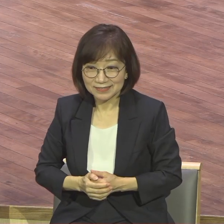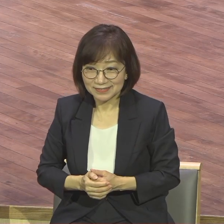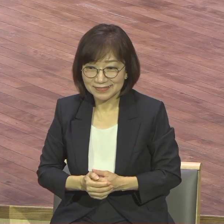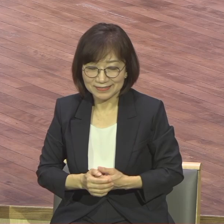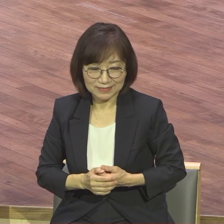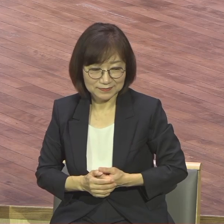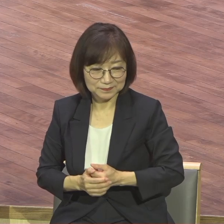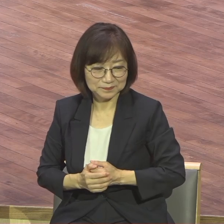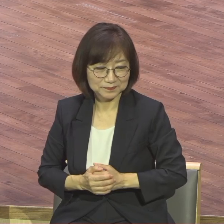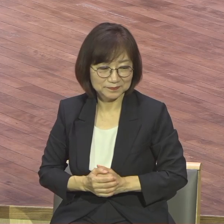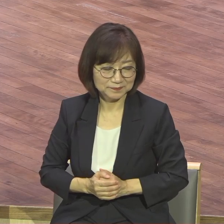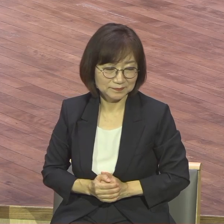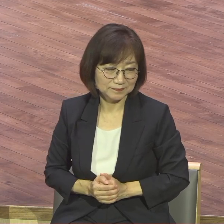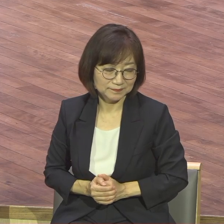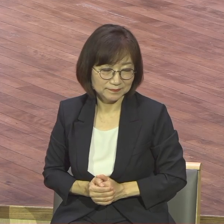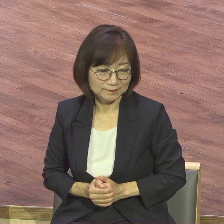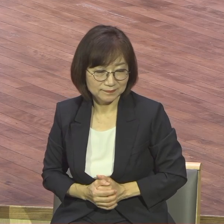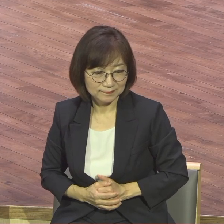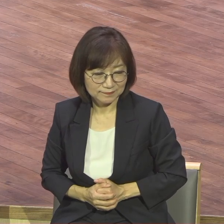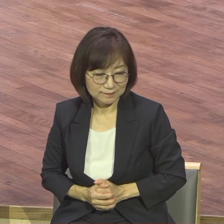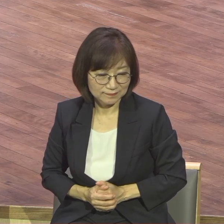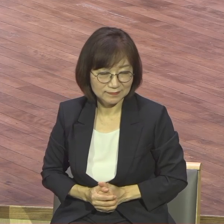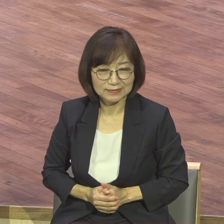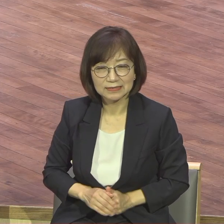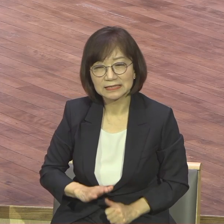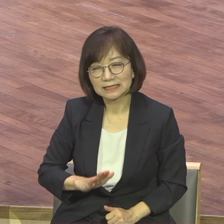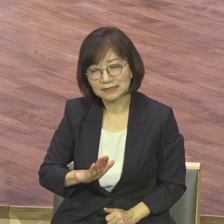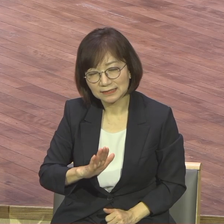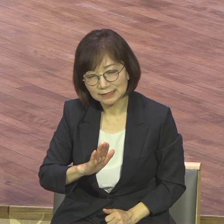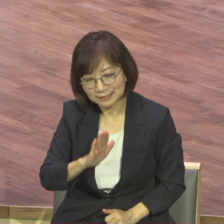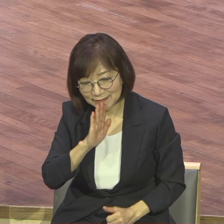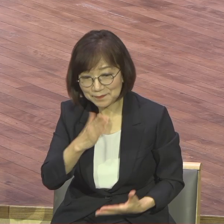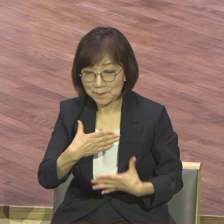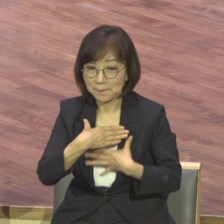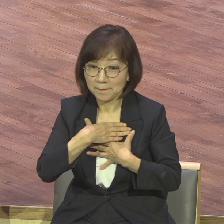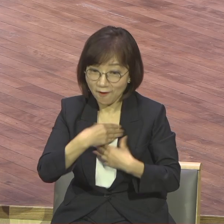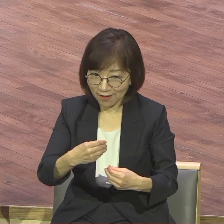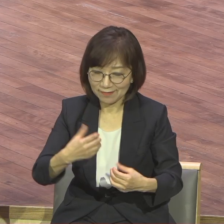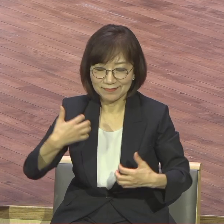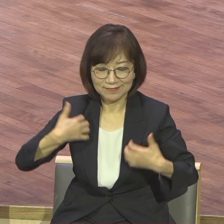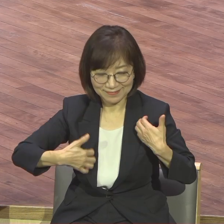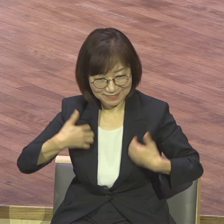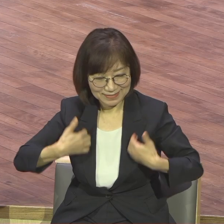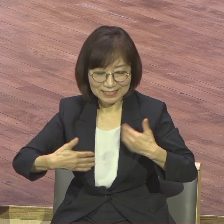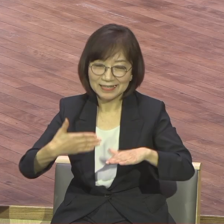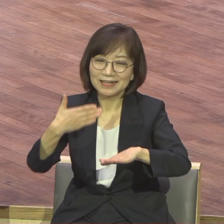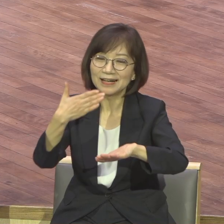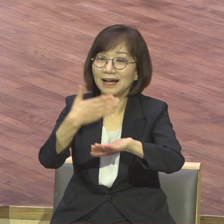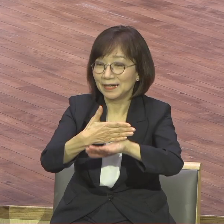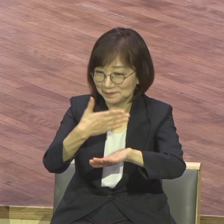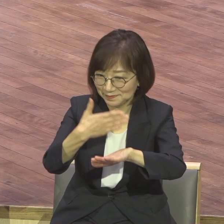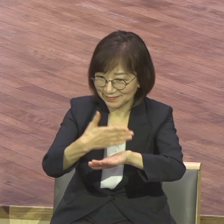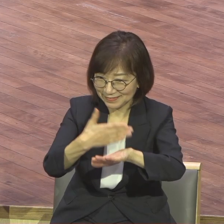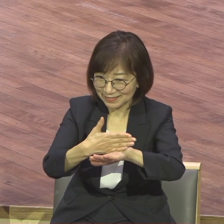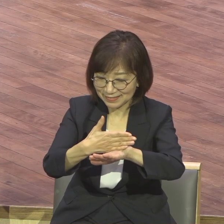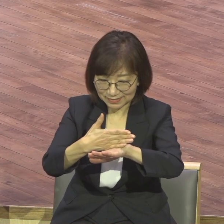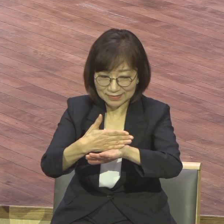신앙생활이에요 참 평안 참 기쁨 참 감사 얼굴이 뭐요